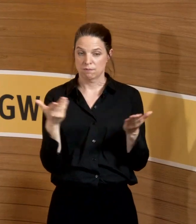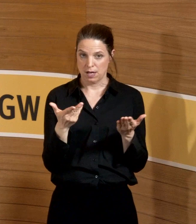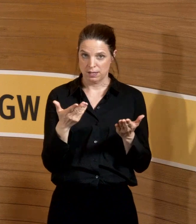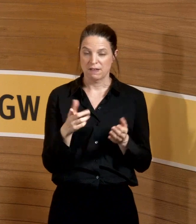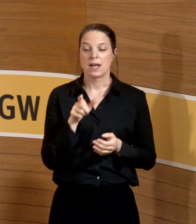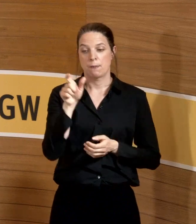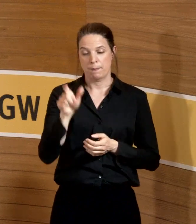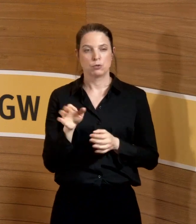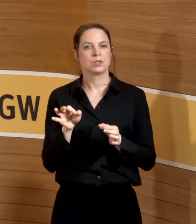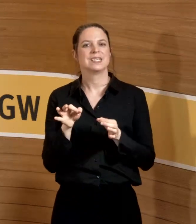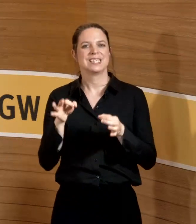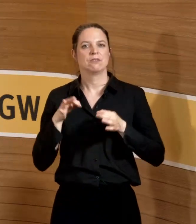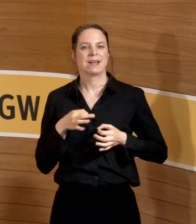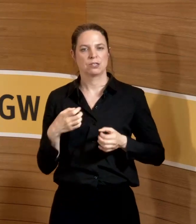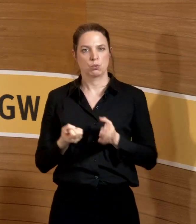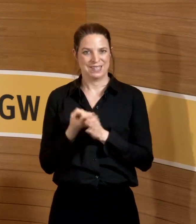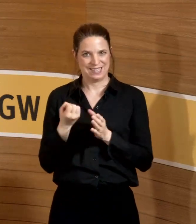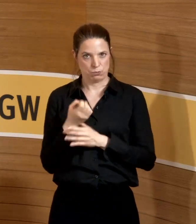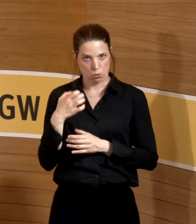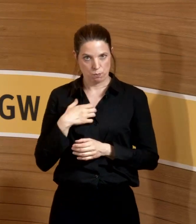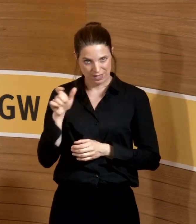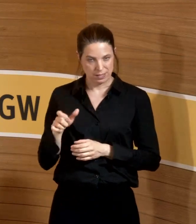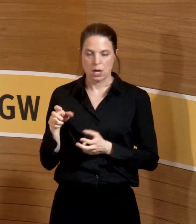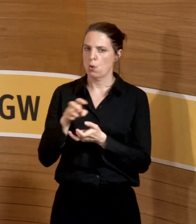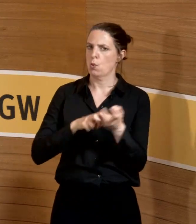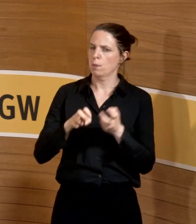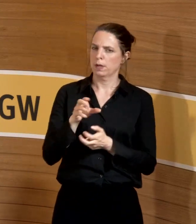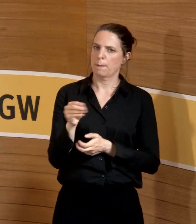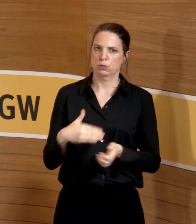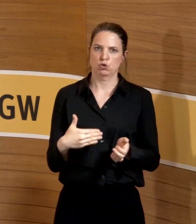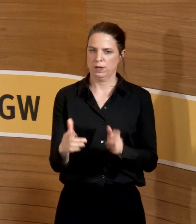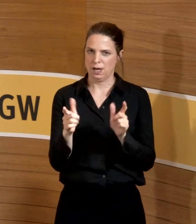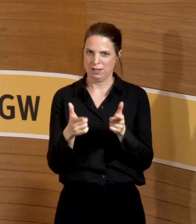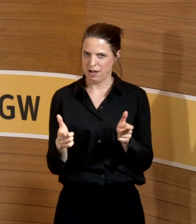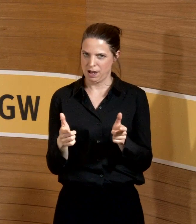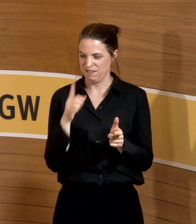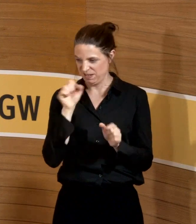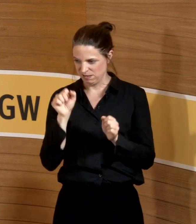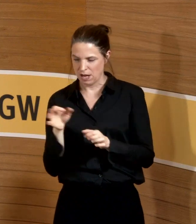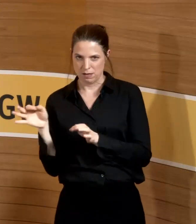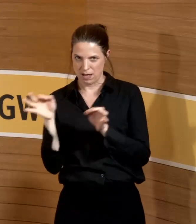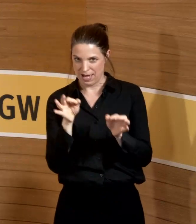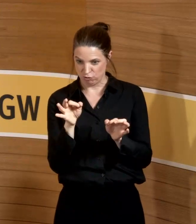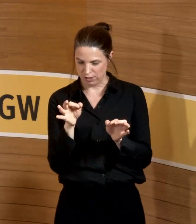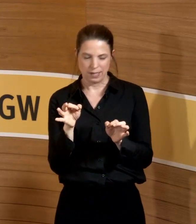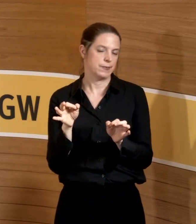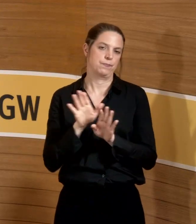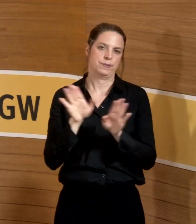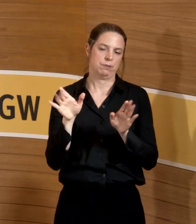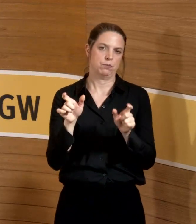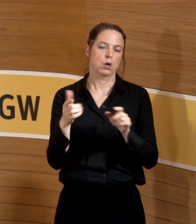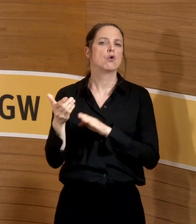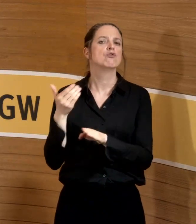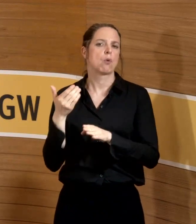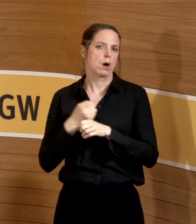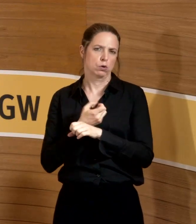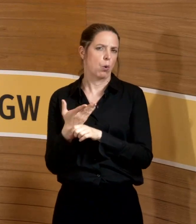Infektionssymptome haben, die auf eine übertragbare Infektionskrankheit hindeuten können. Das war schon vor Corona so, das